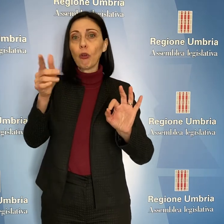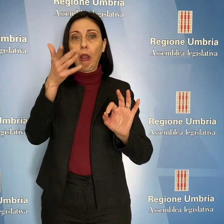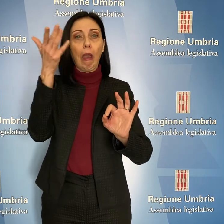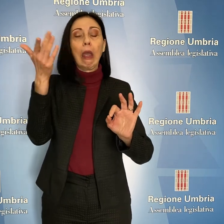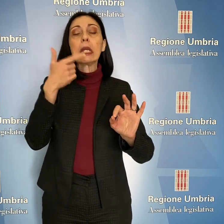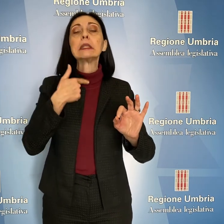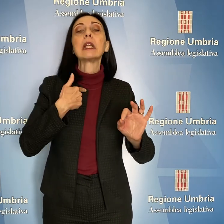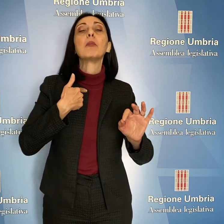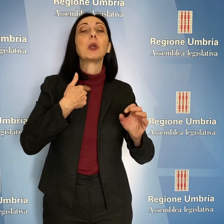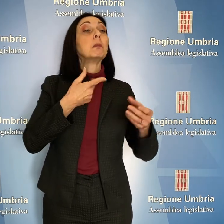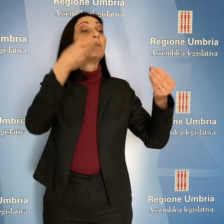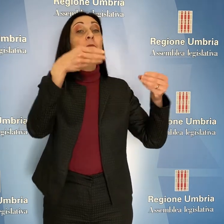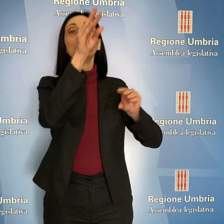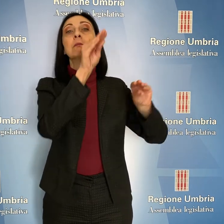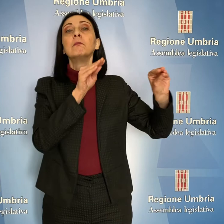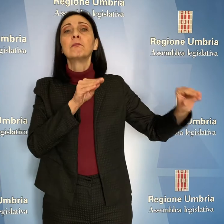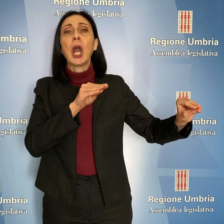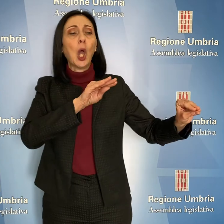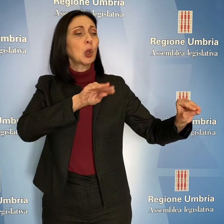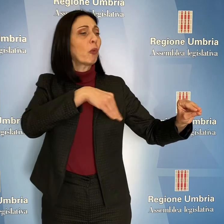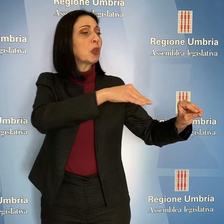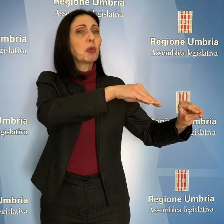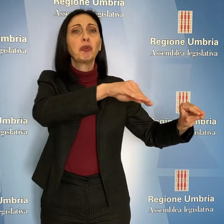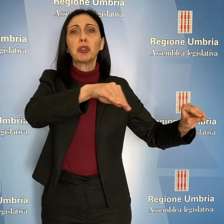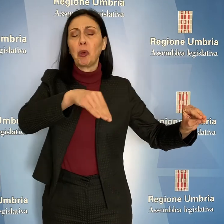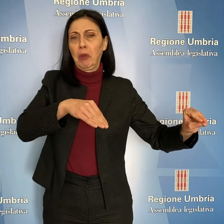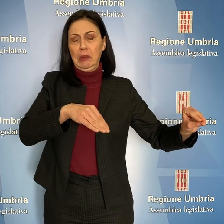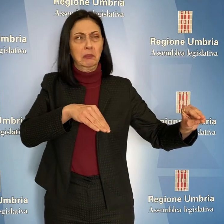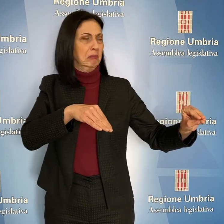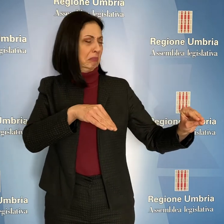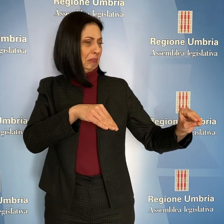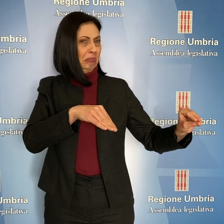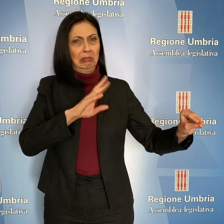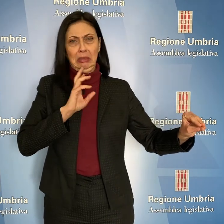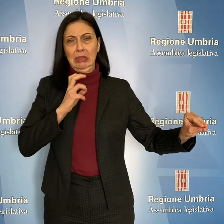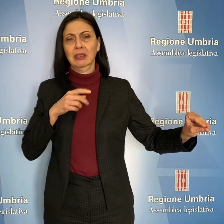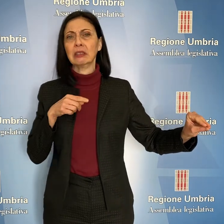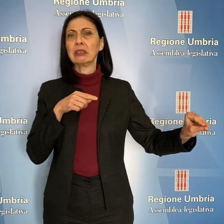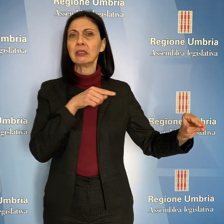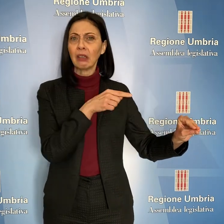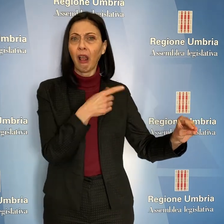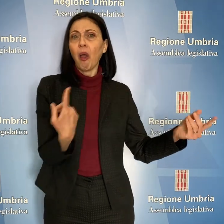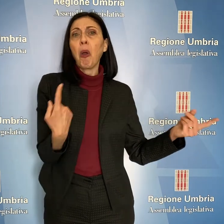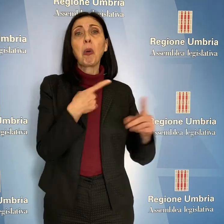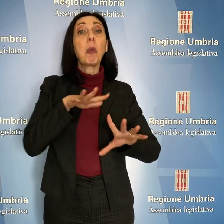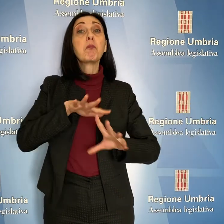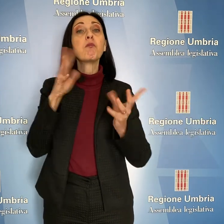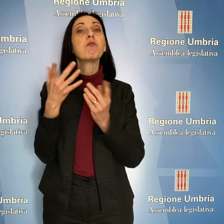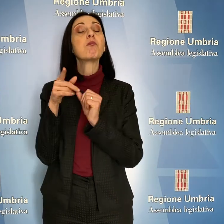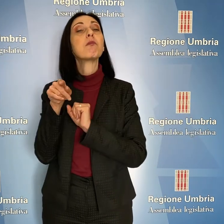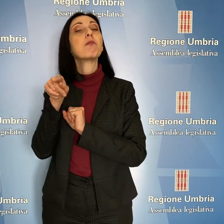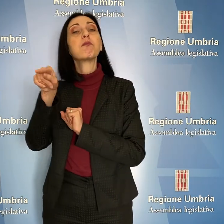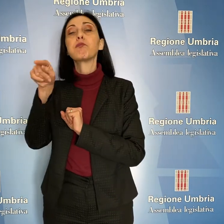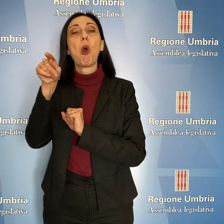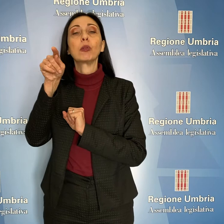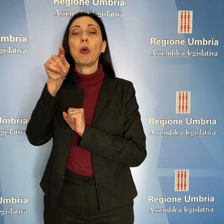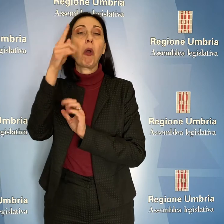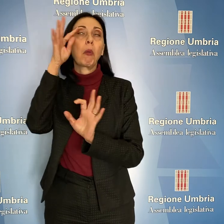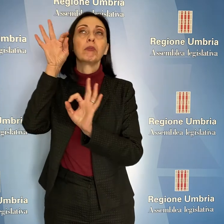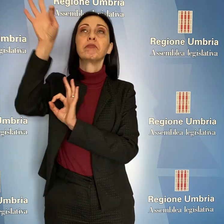data center digitale che si basava solo sul problema fisico di dove farlo quando il resto del mondo andava verso il